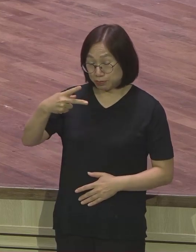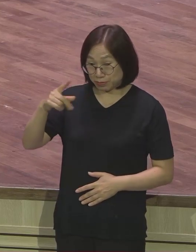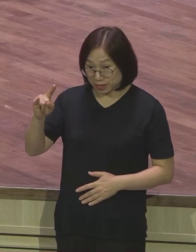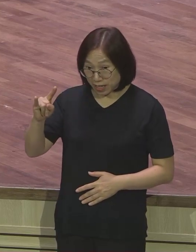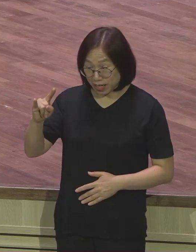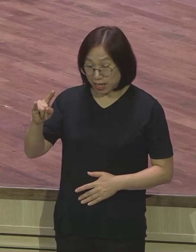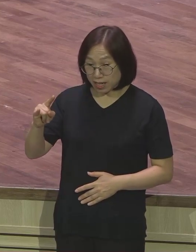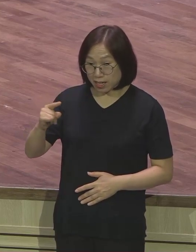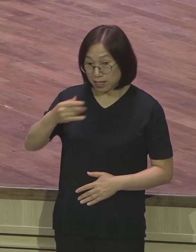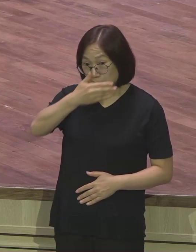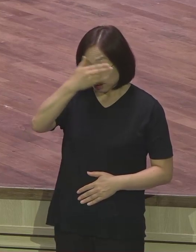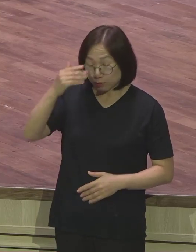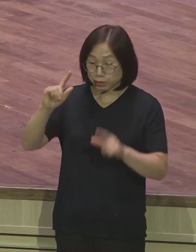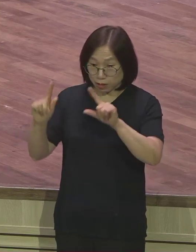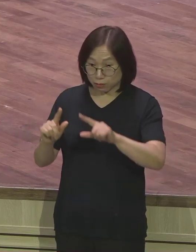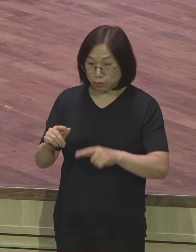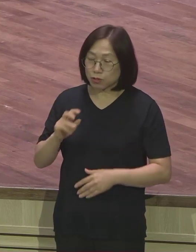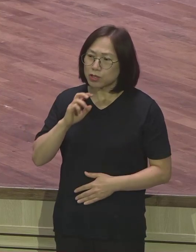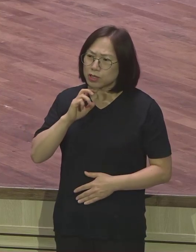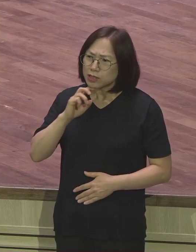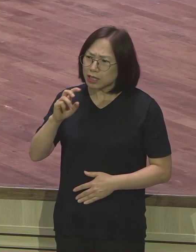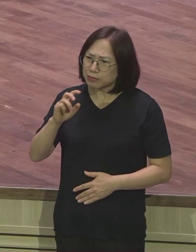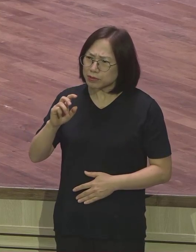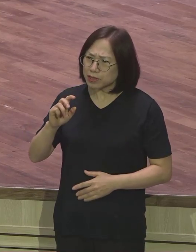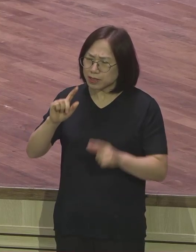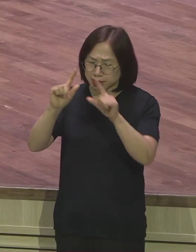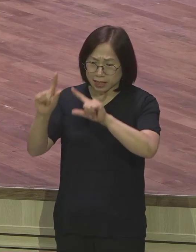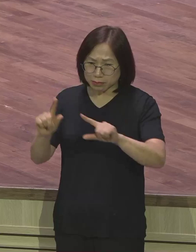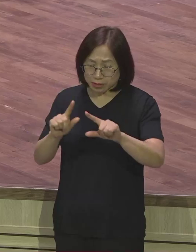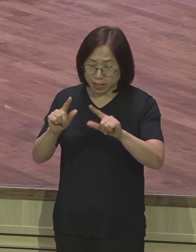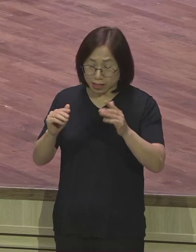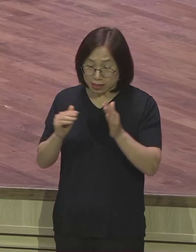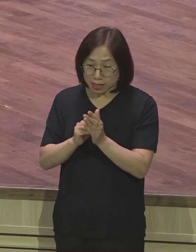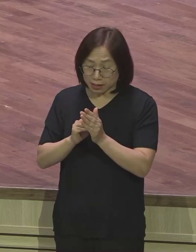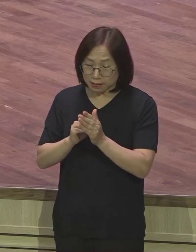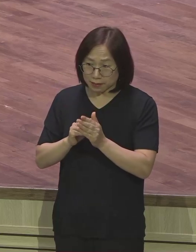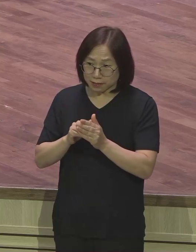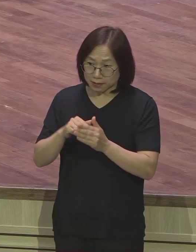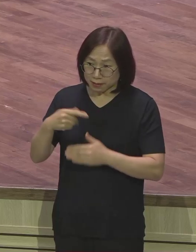한국으로 들어가야 될지도 모르는 그러한 상황 앞에 서게 되었습니다.